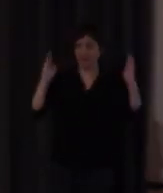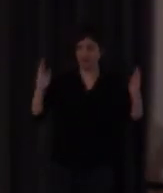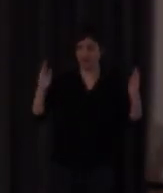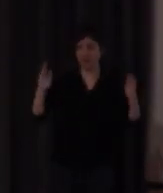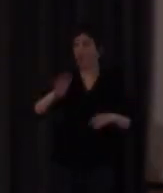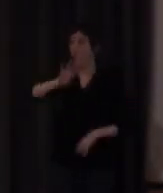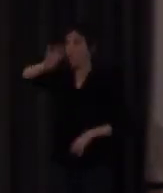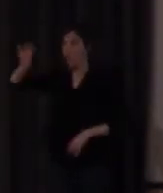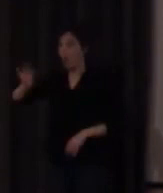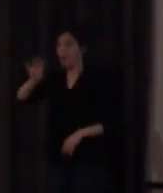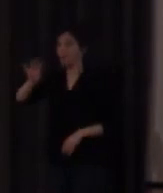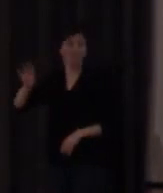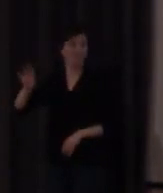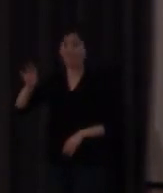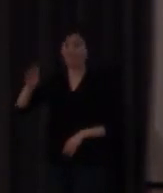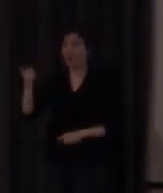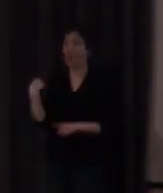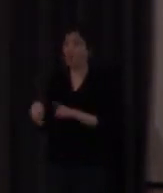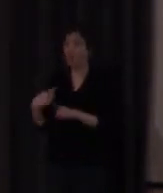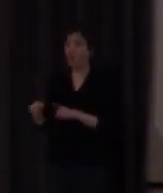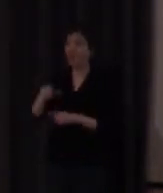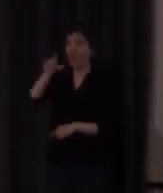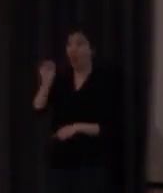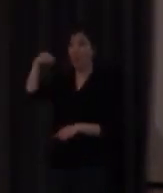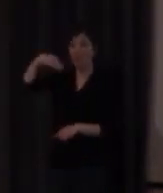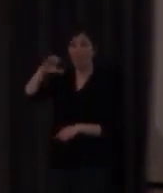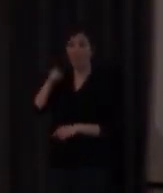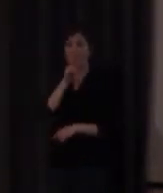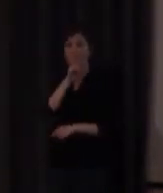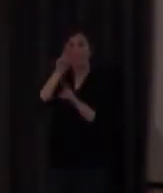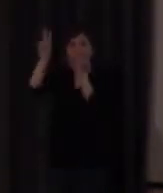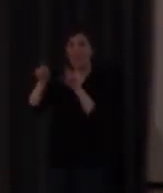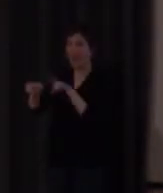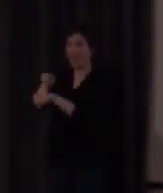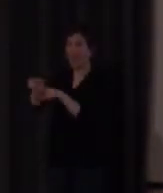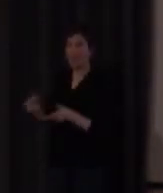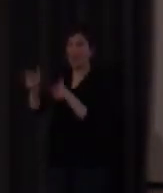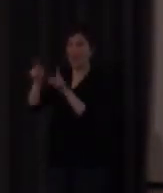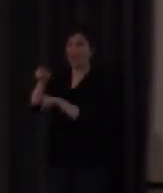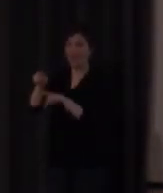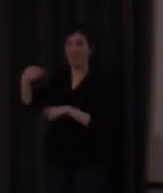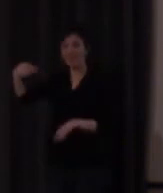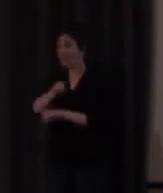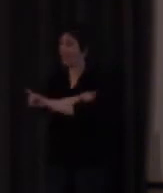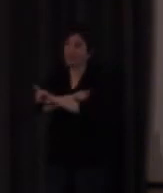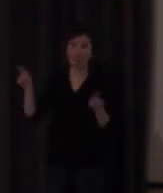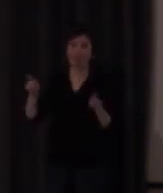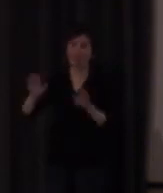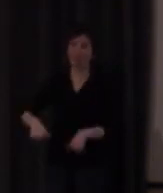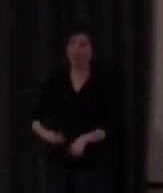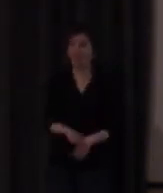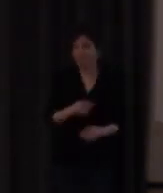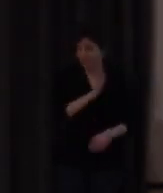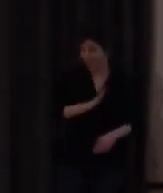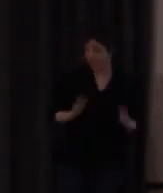cuarto porque la 11 no lo contempla estas materias de libre configuración y en bachillerato menos todavía así que de momento se está